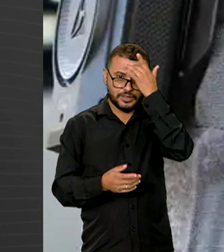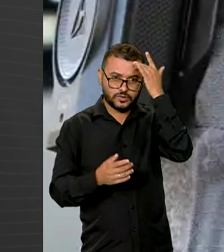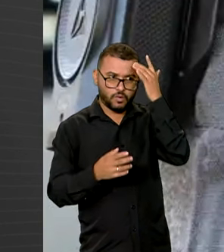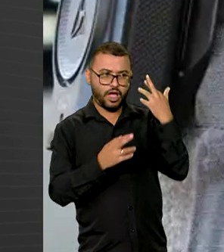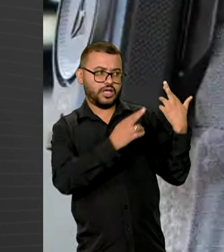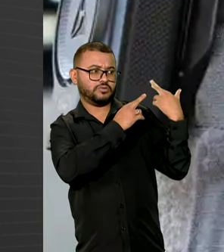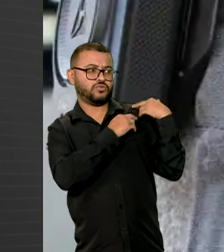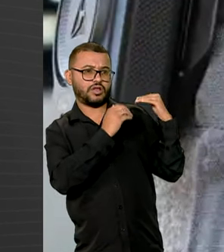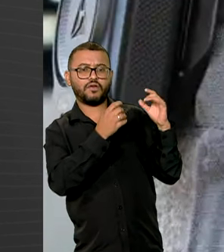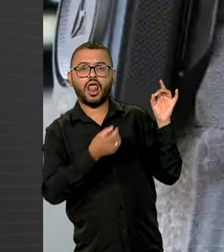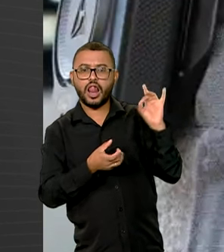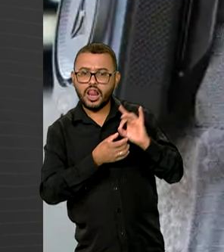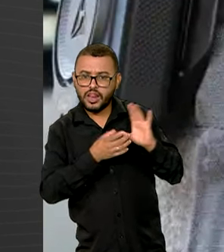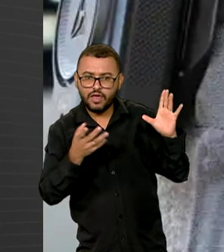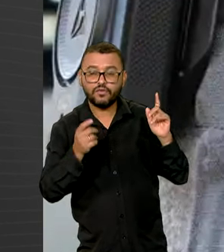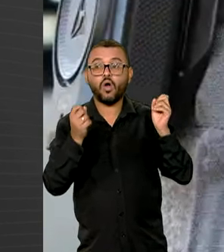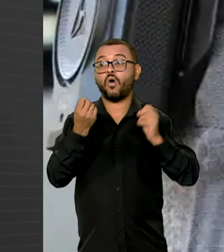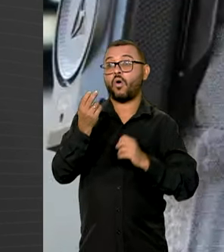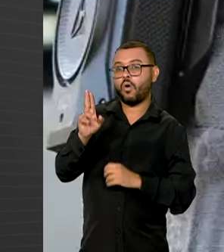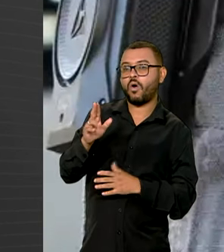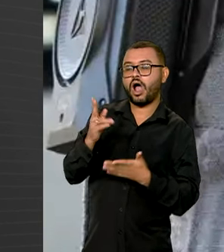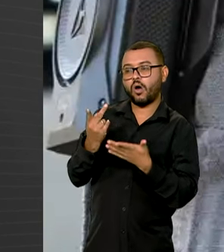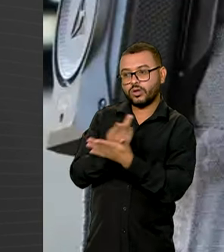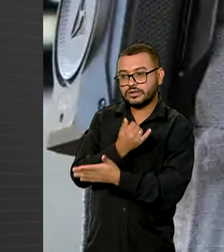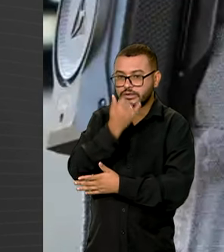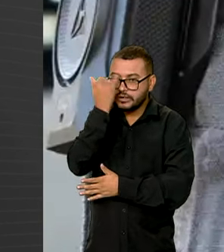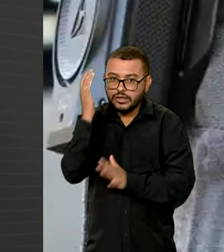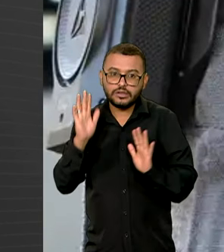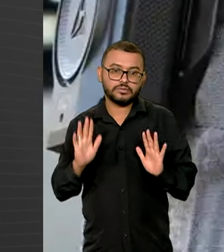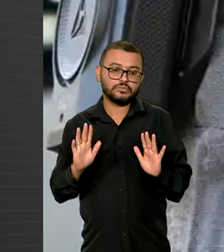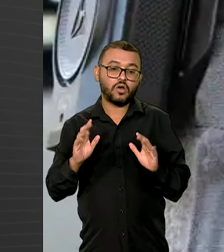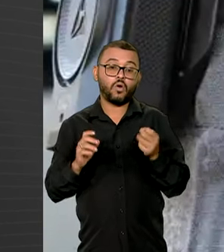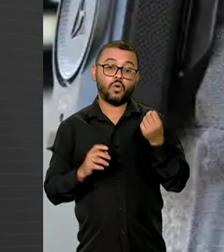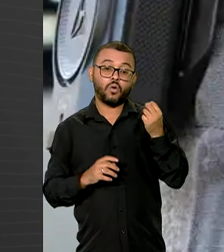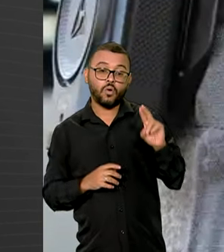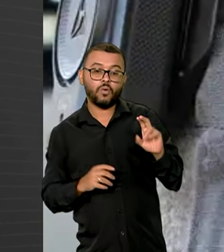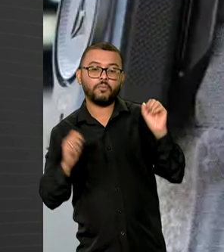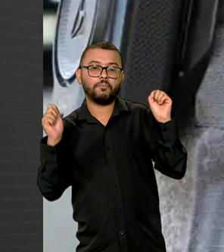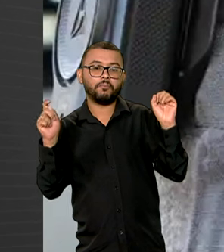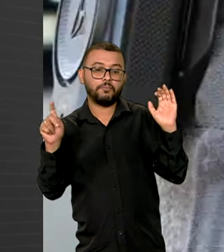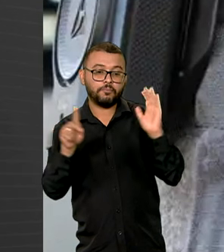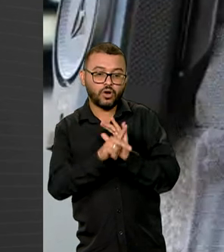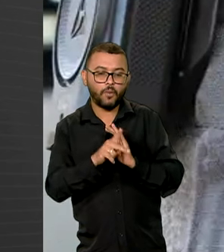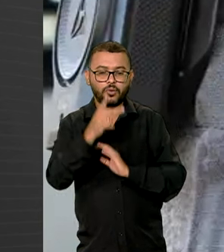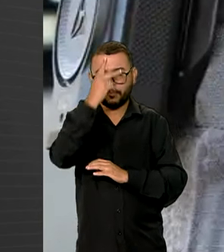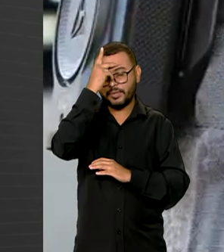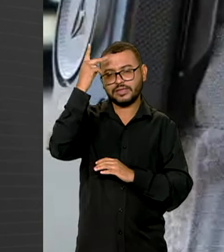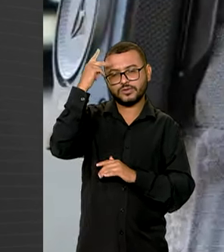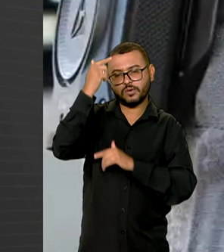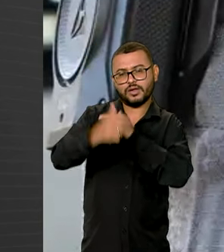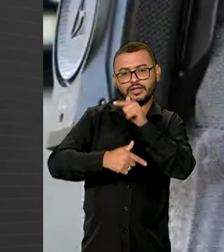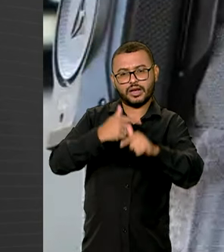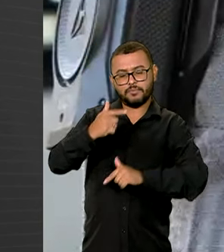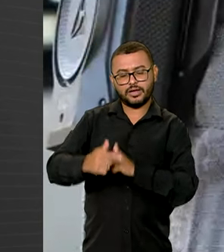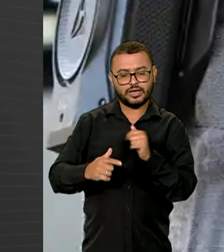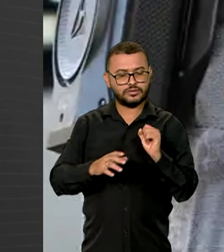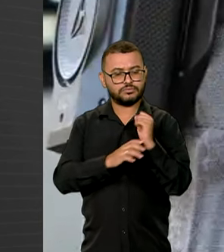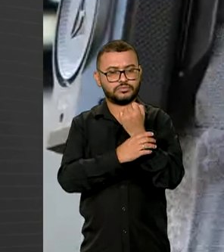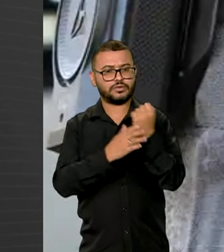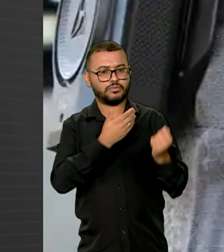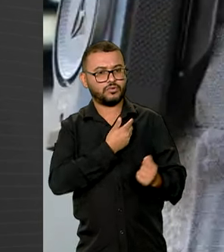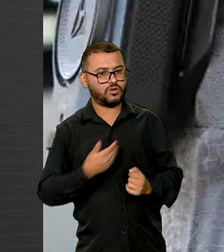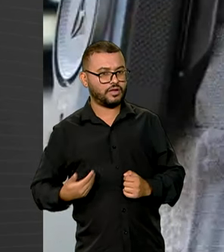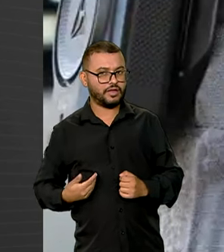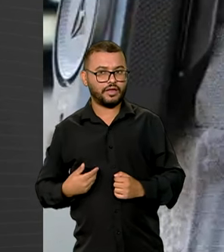competente ou se alguma situação exigir, ou por acionamento dos próprios integrantes dos órgãos de segurança pública para